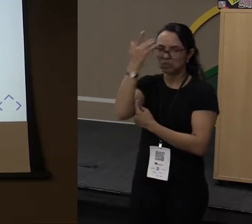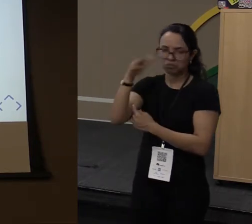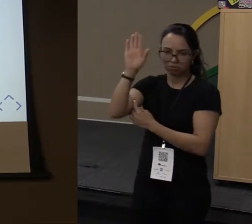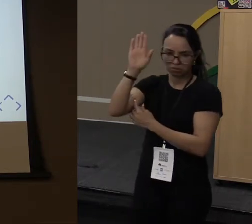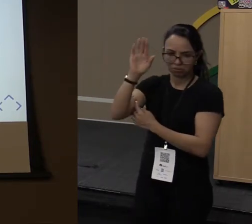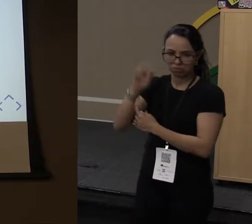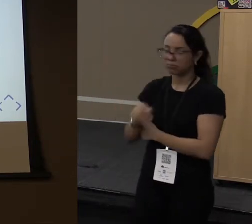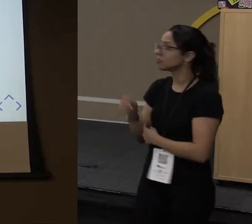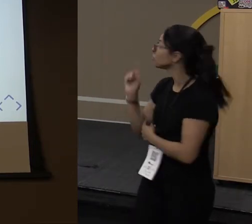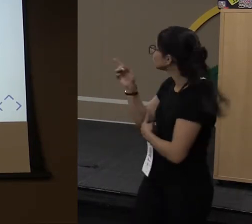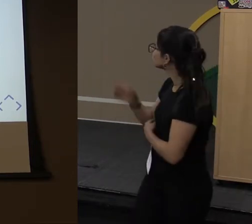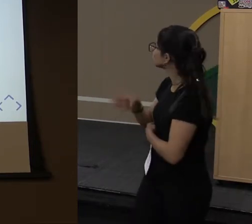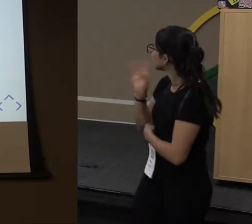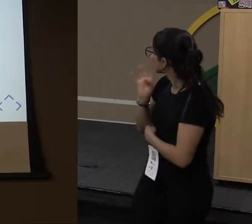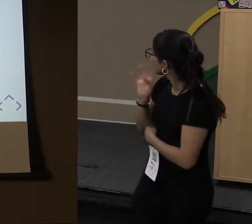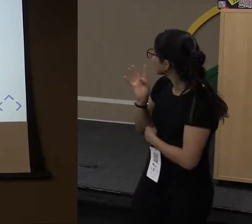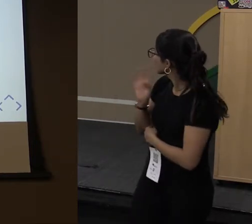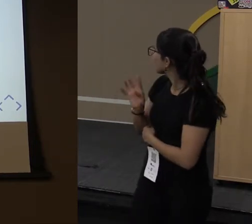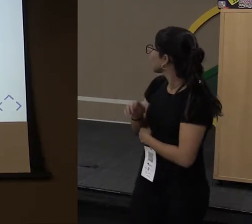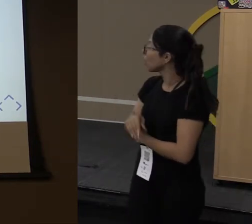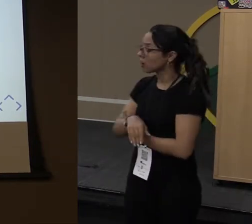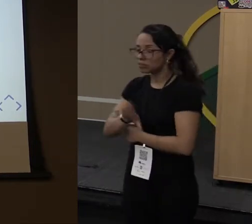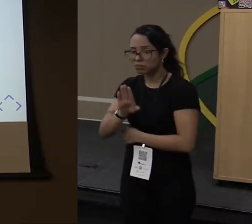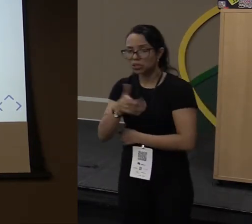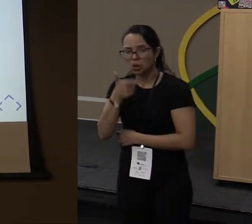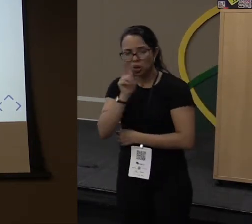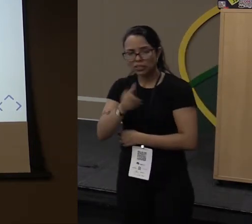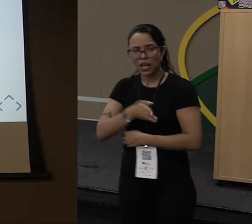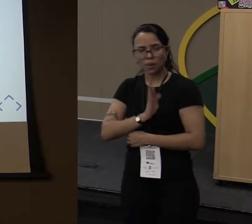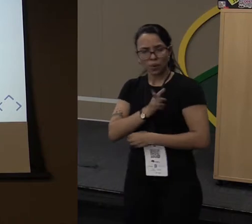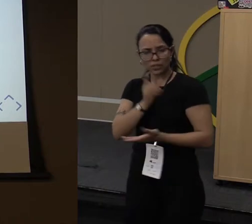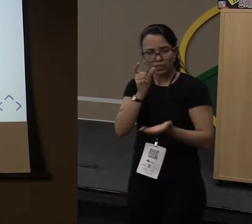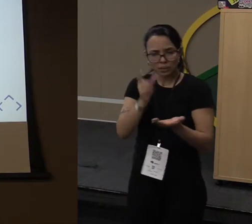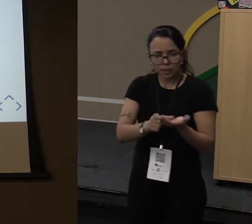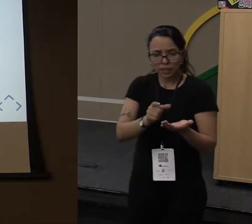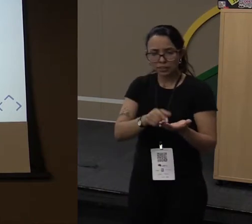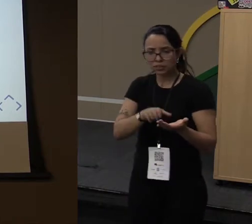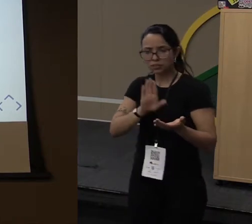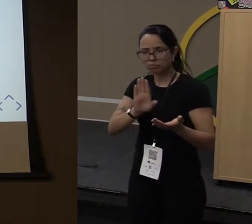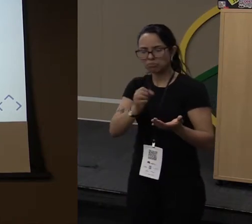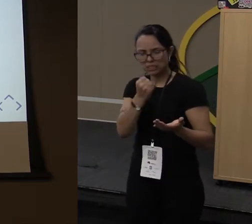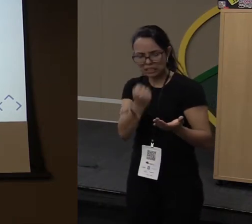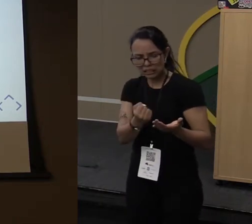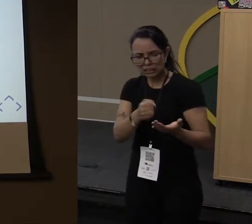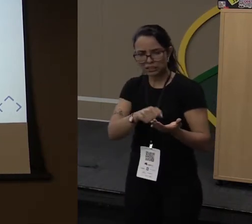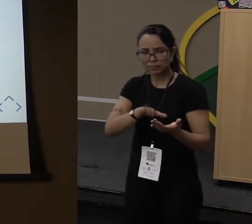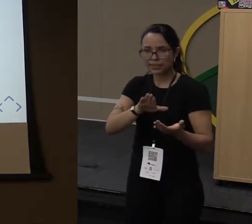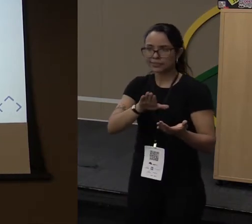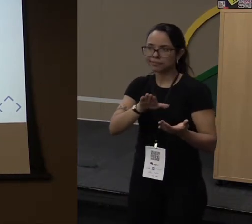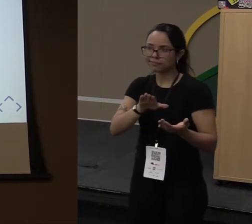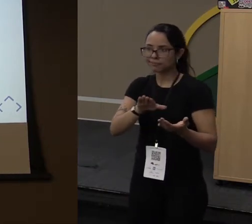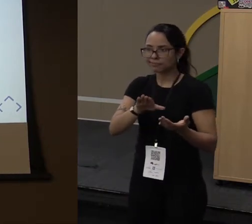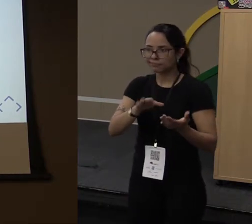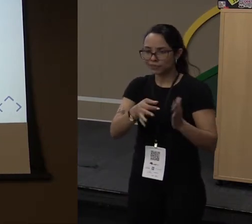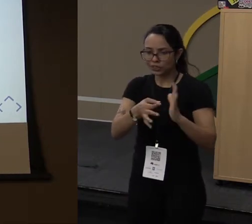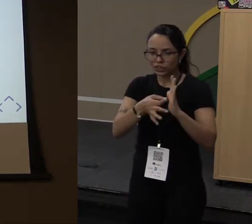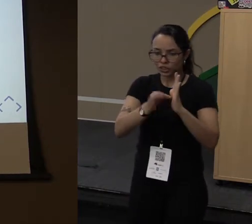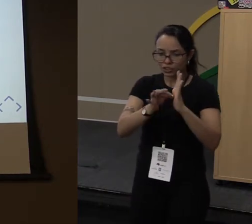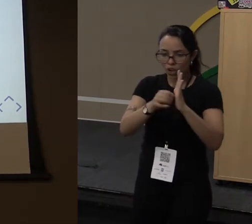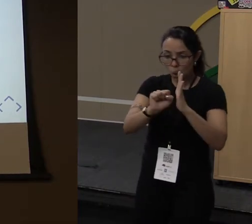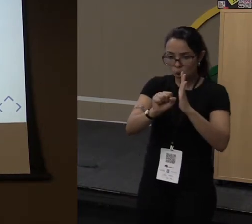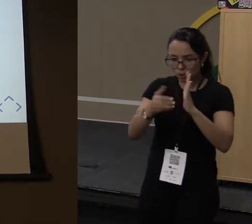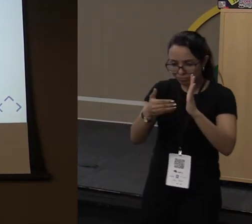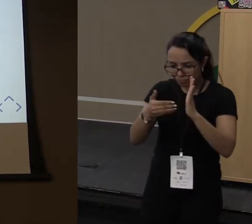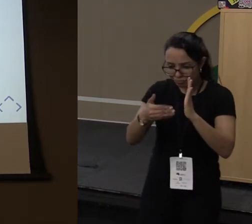Threads é legal. A gente consegue fazer muito processamento de coleções parrodas em cima delas. Mas, a partir do Java 8, a gente tem uma